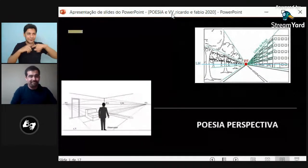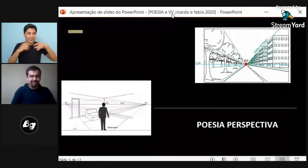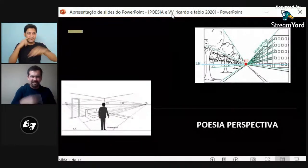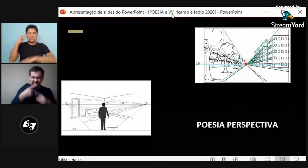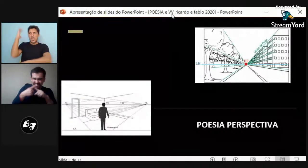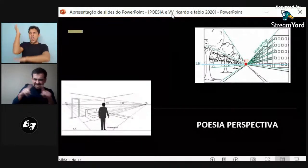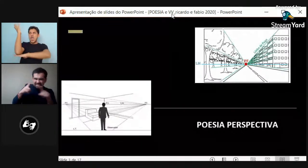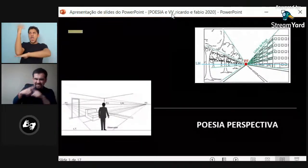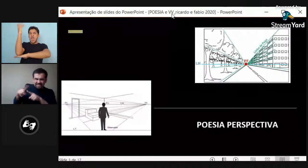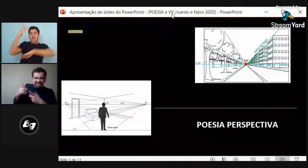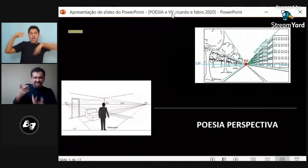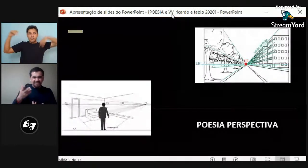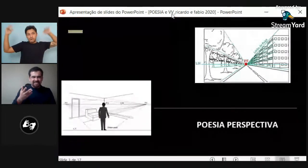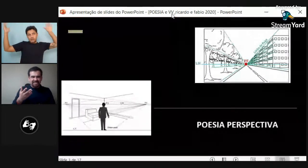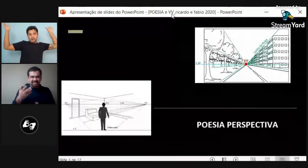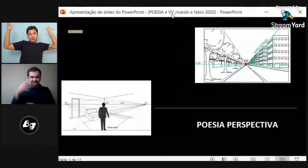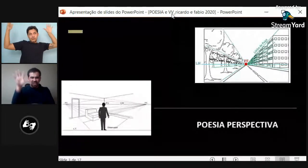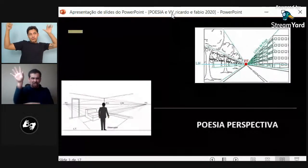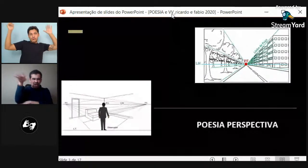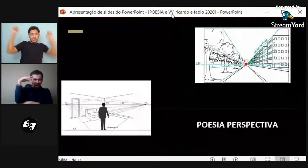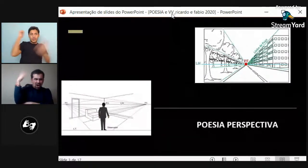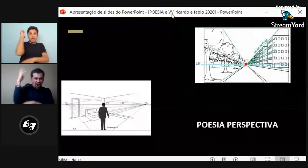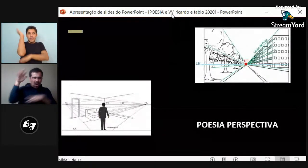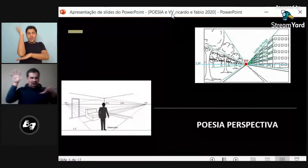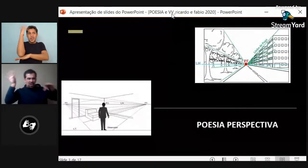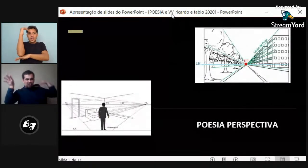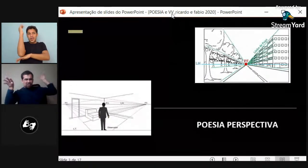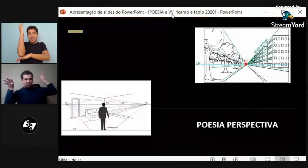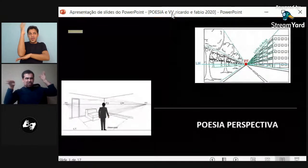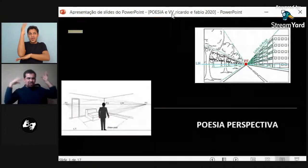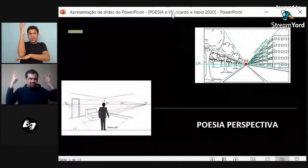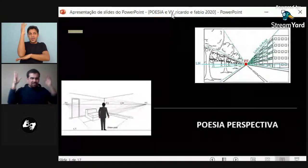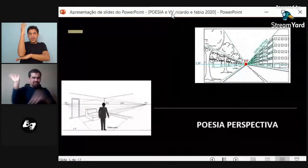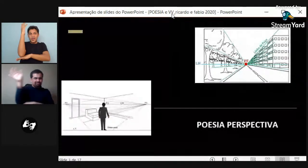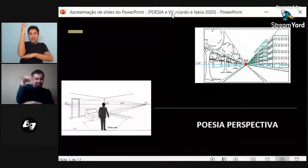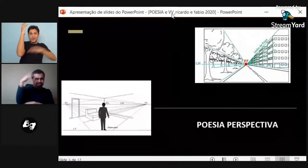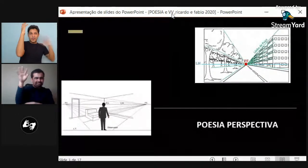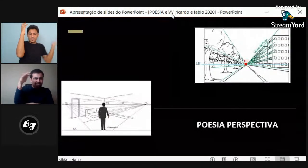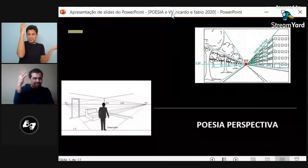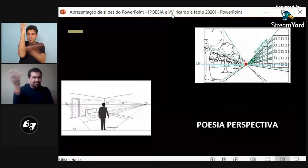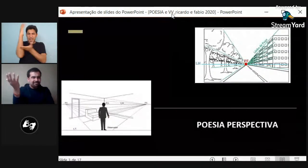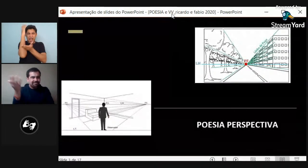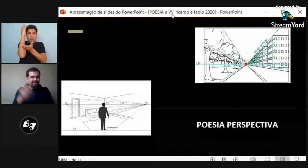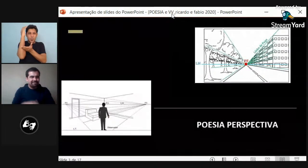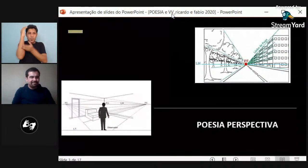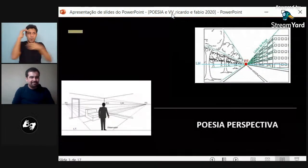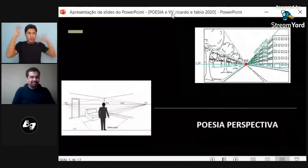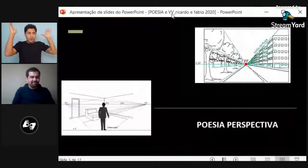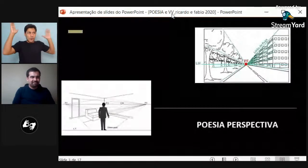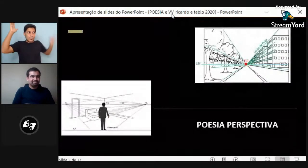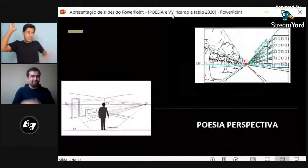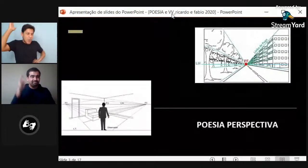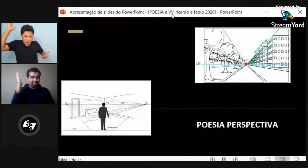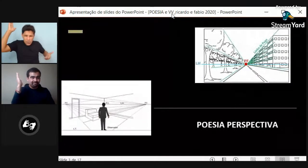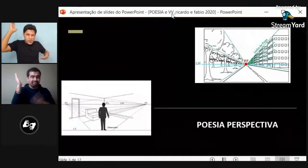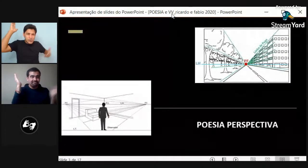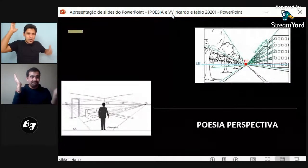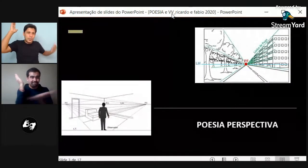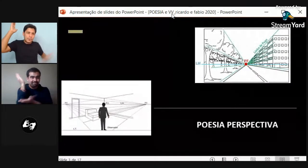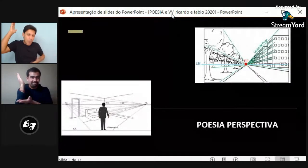imagen repetida, un movimiento repetido. Sin embargo, hago distintos movimientos, como por ejemplo un árbol. Y